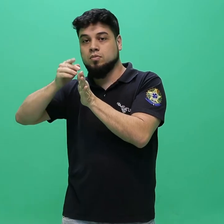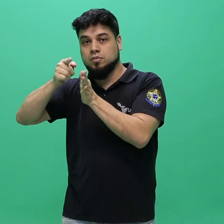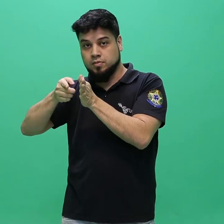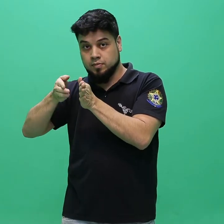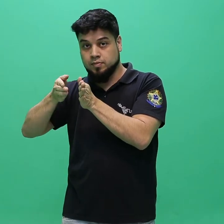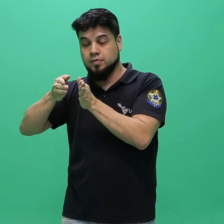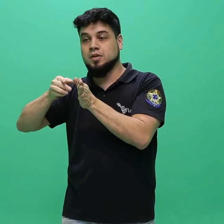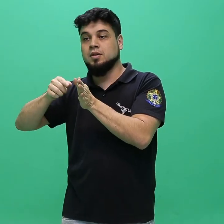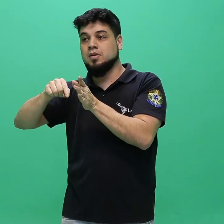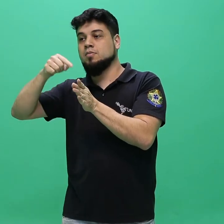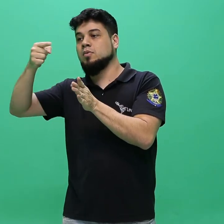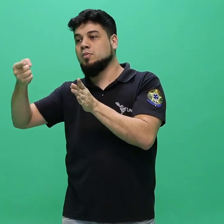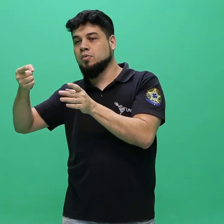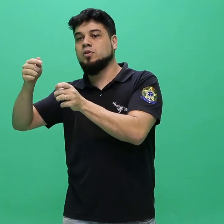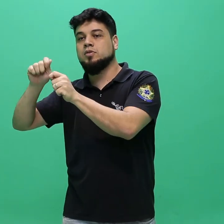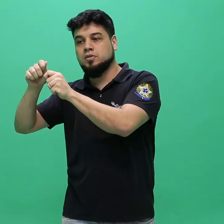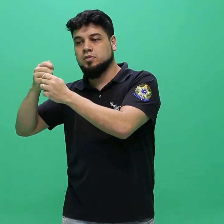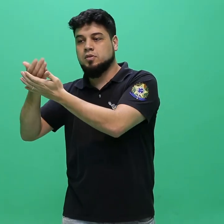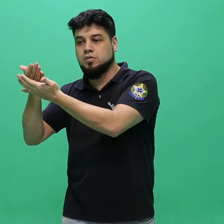5.4. Não sido na